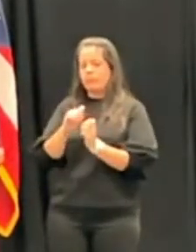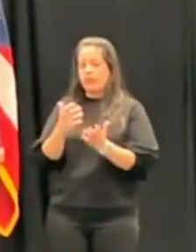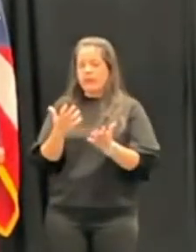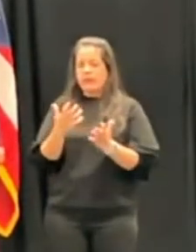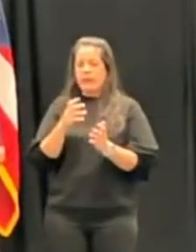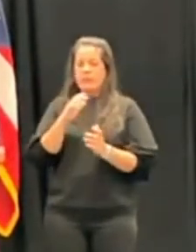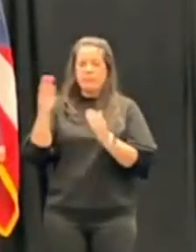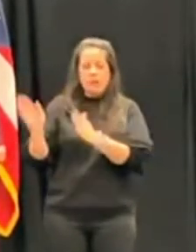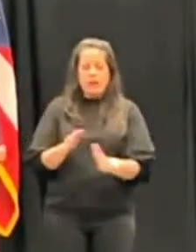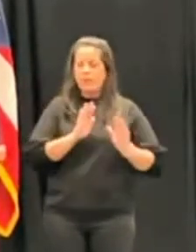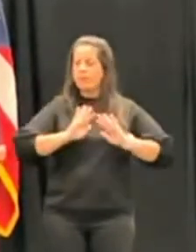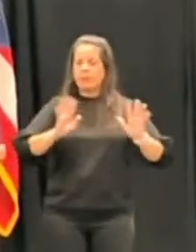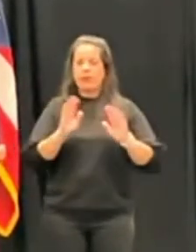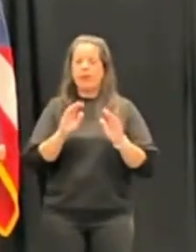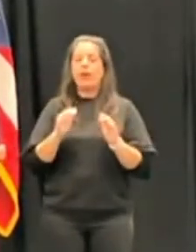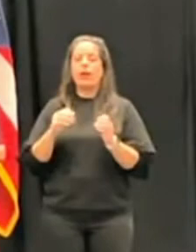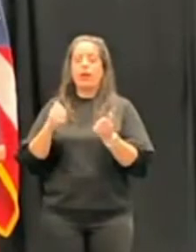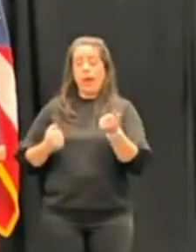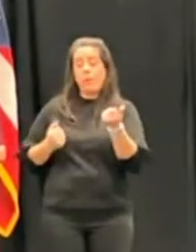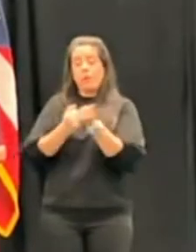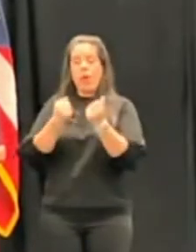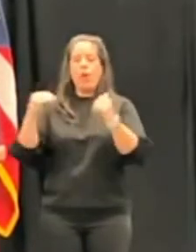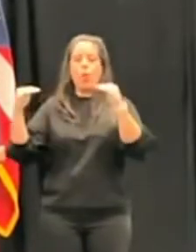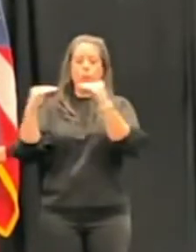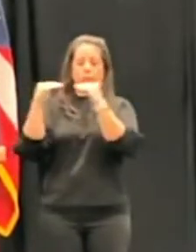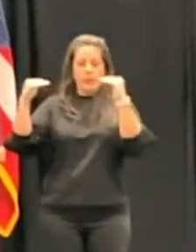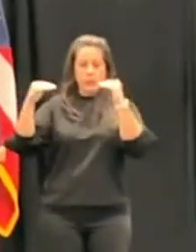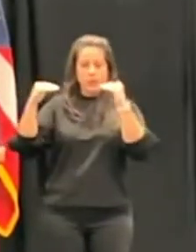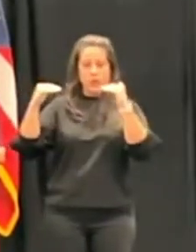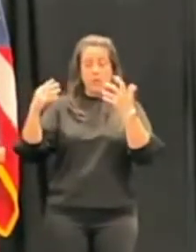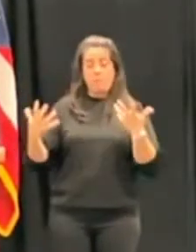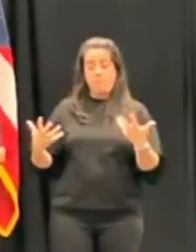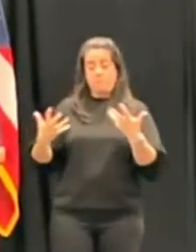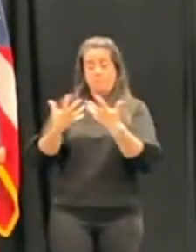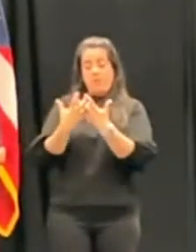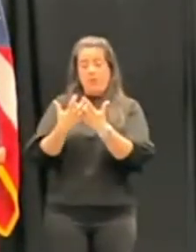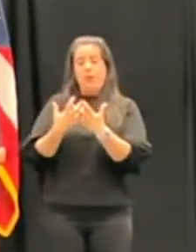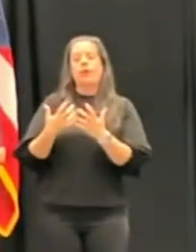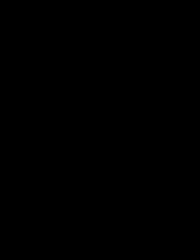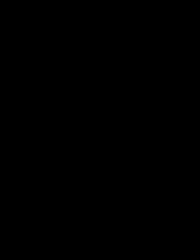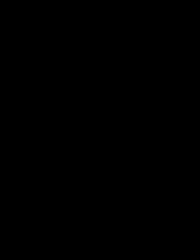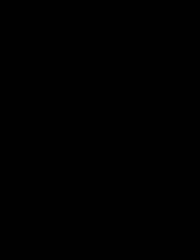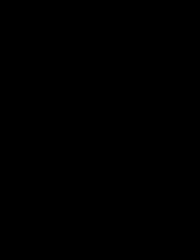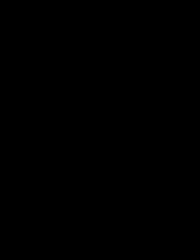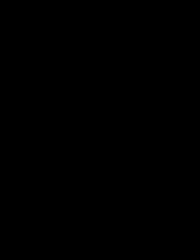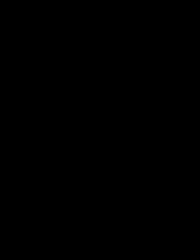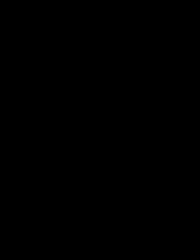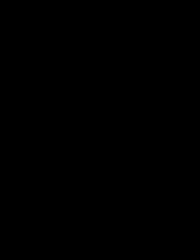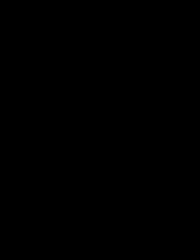impartir justicia mediante la aplicación de la norma de derecho que se ha perdido.